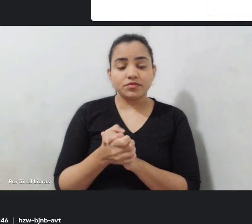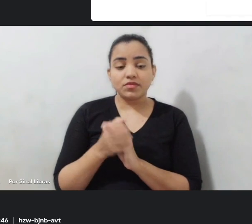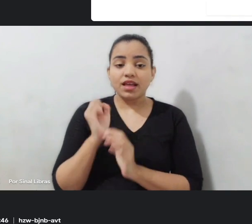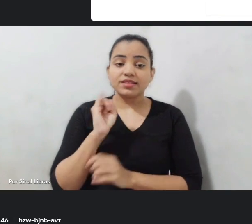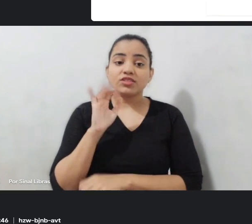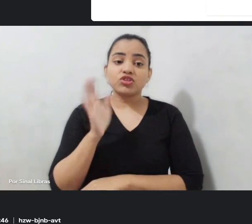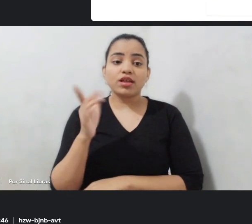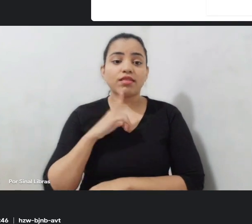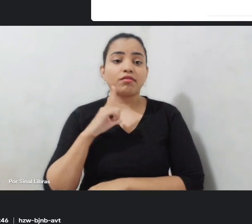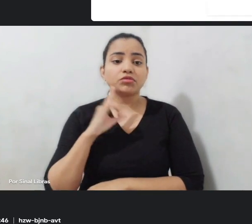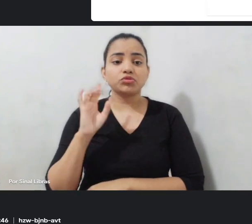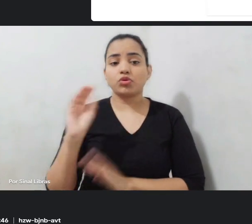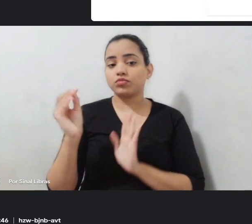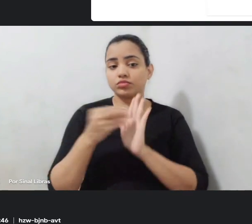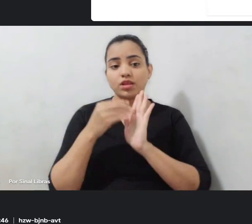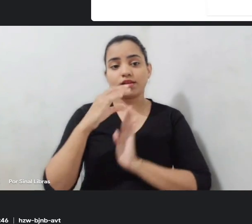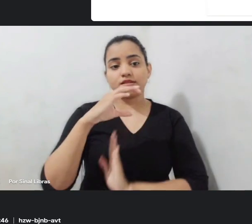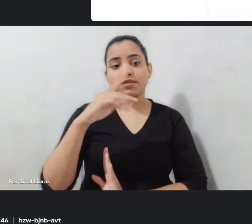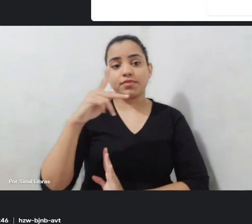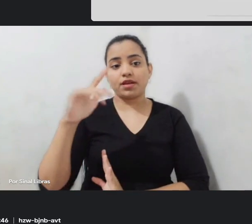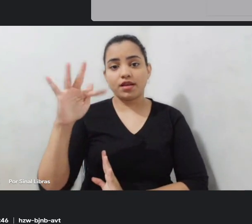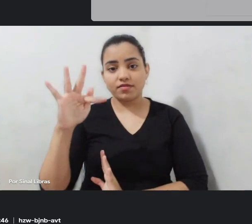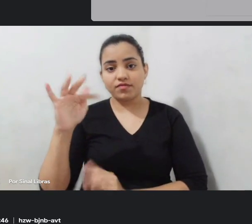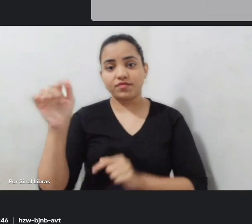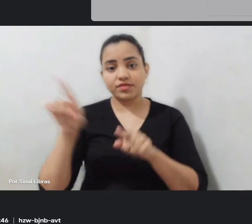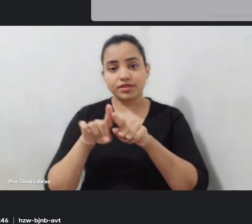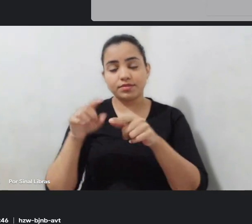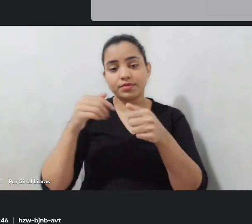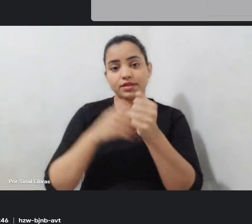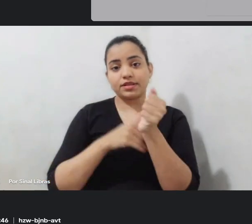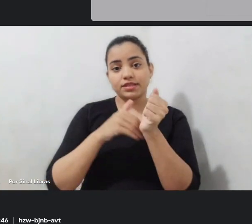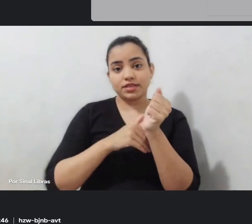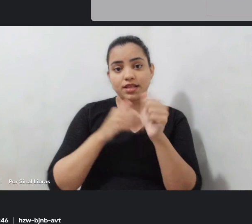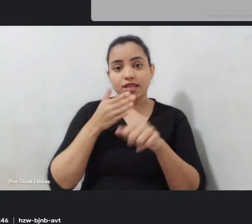CPF, a sua senha. Clica em entrar.